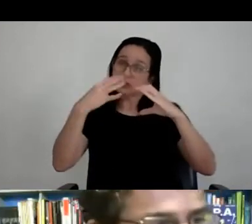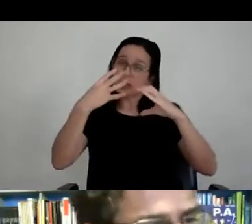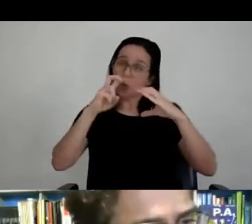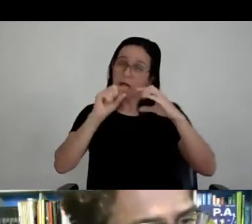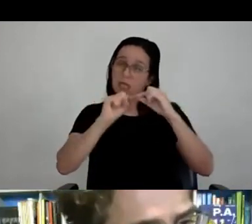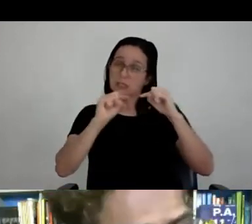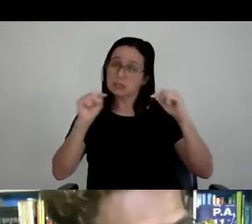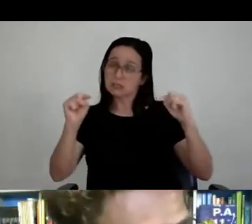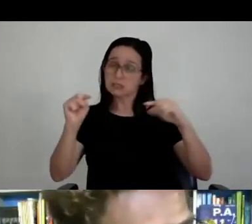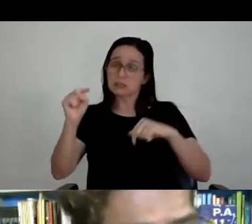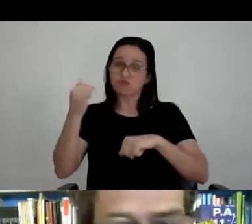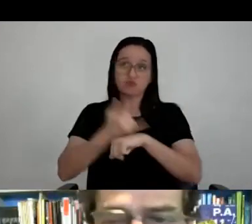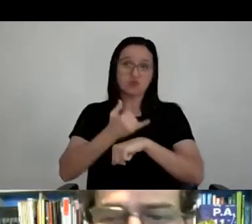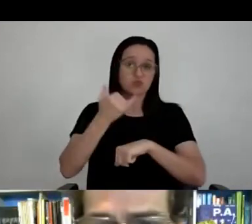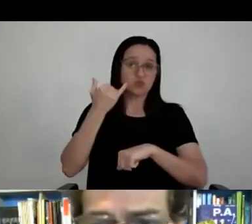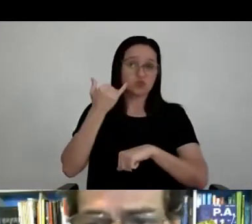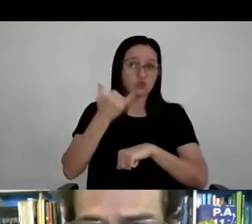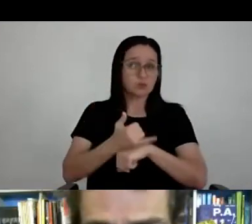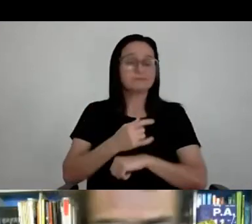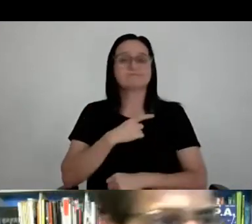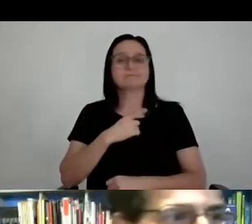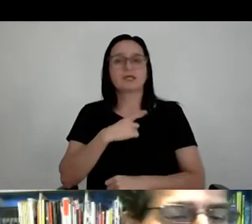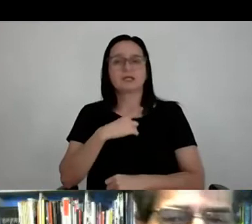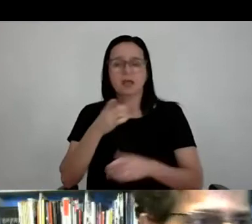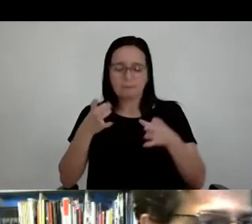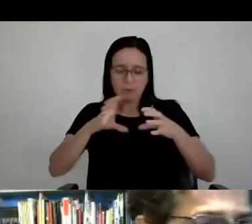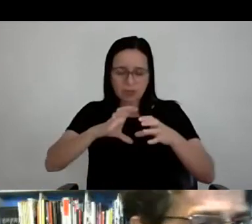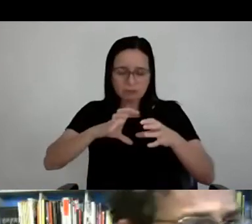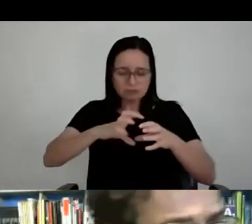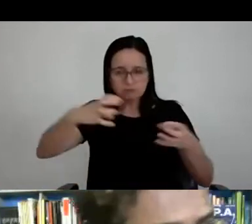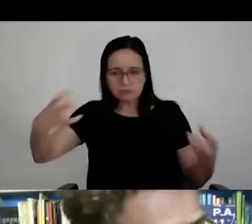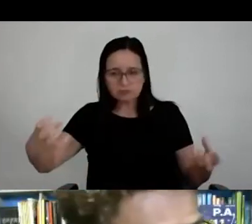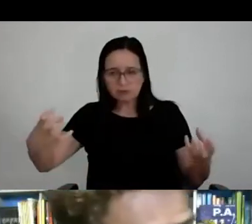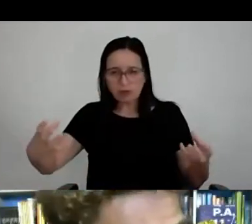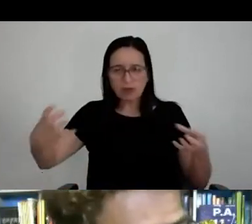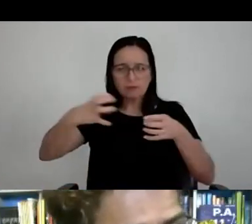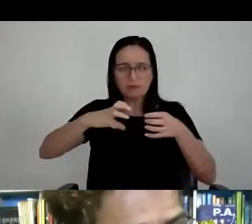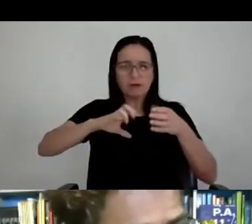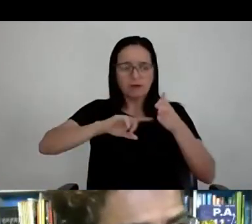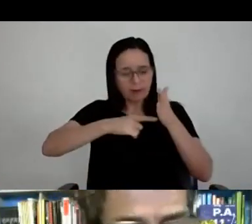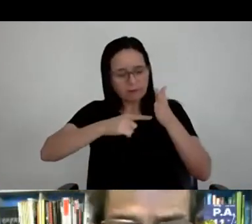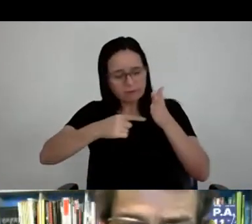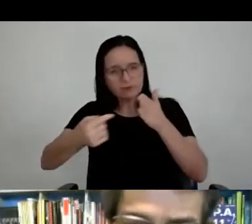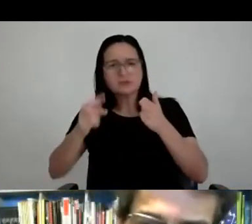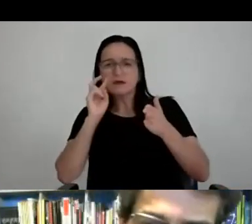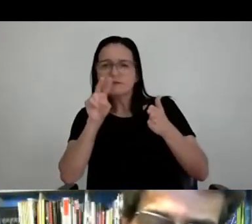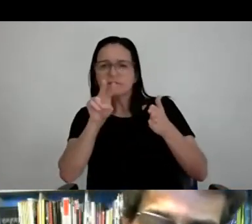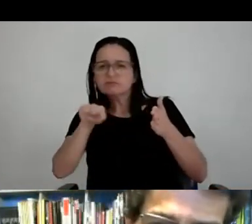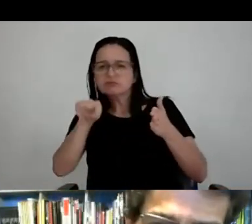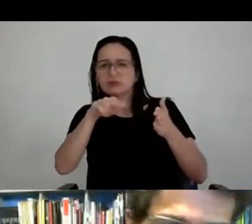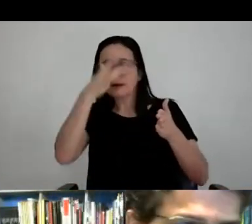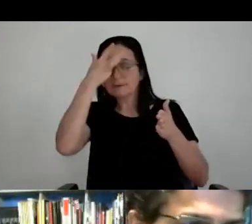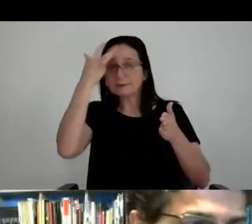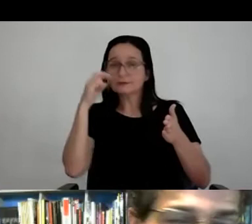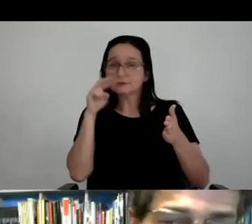aço, todo flagiado, ele tem que ser montado e desmontado, mas ele tem que ser totalmente aparafusado. Você começa a ver as pessoas em volta, começa a ter uma